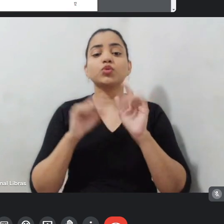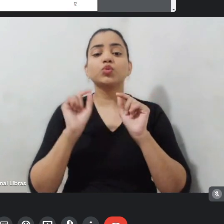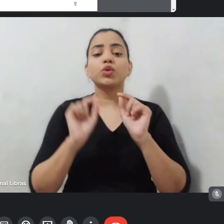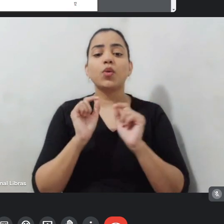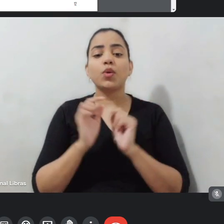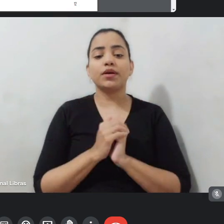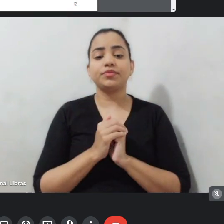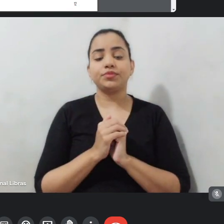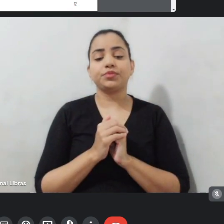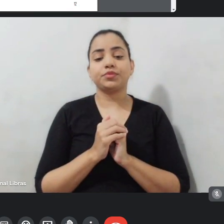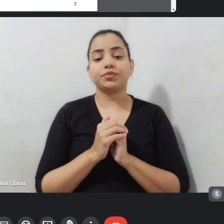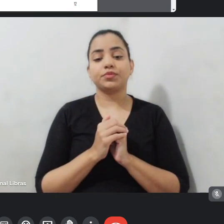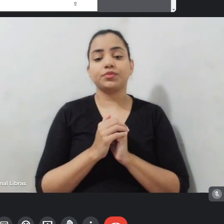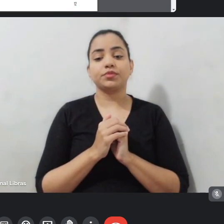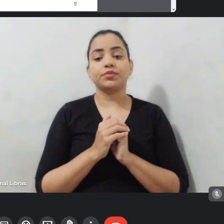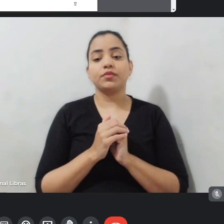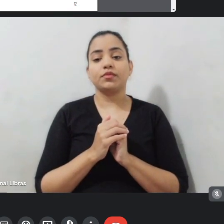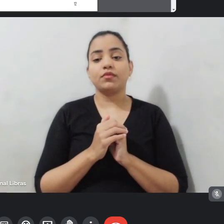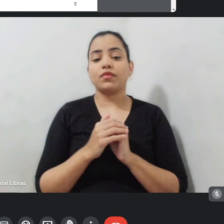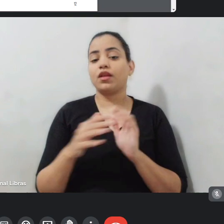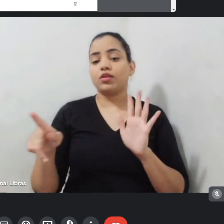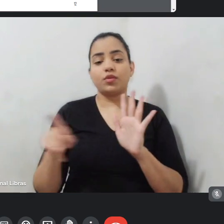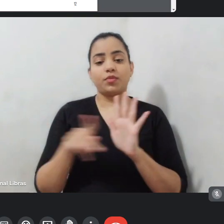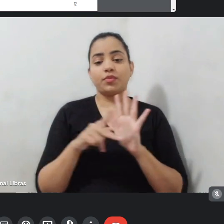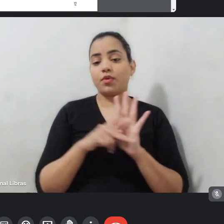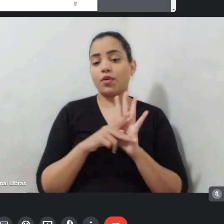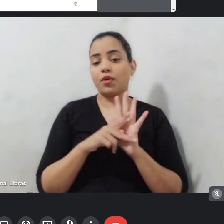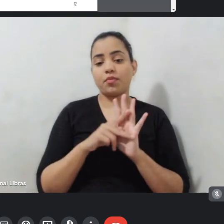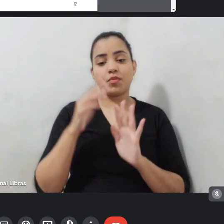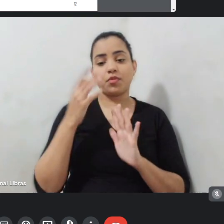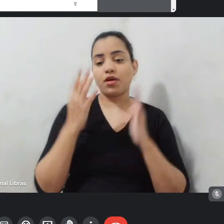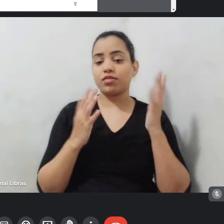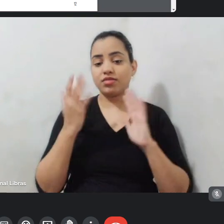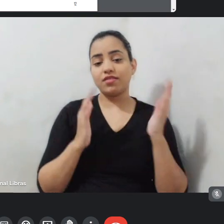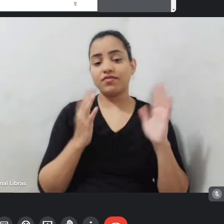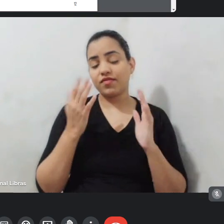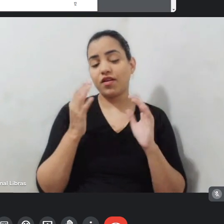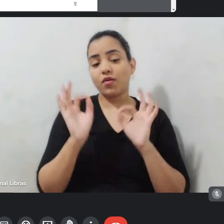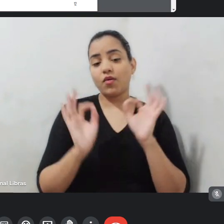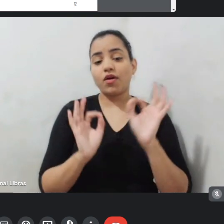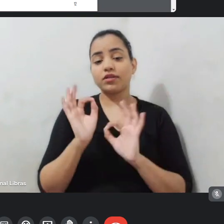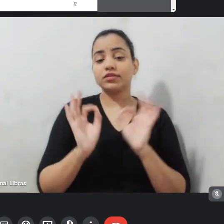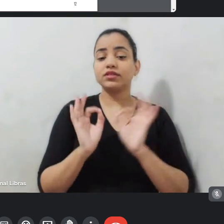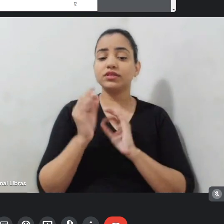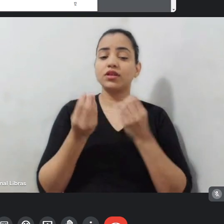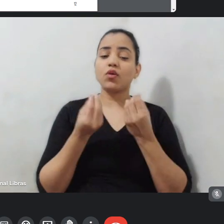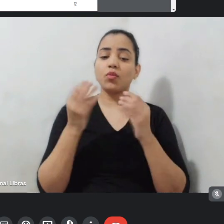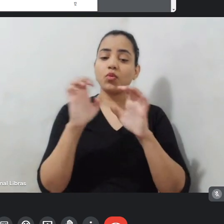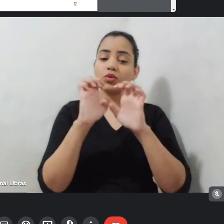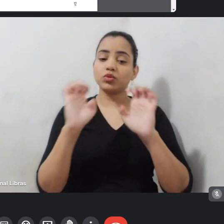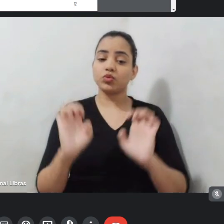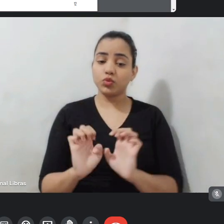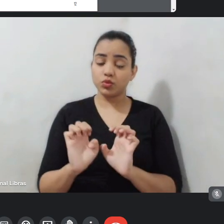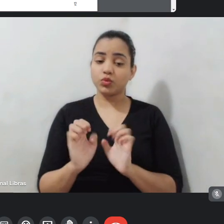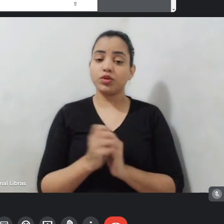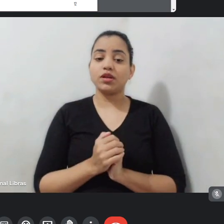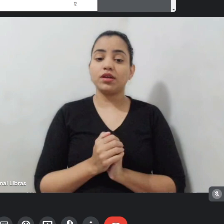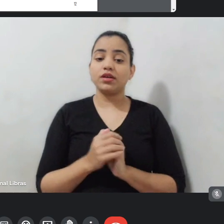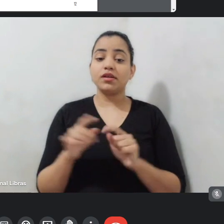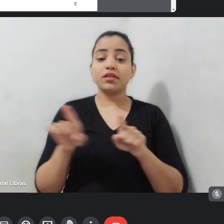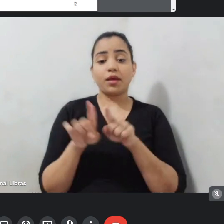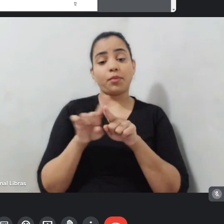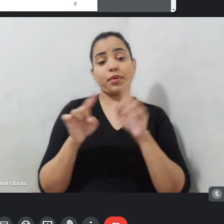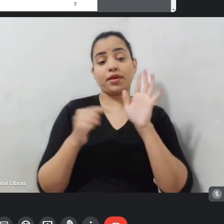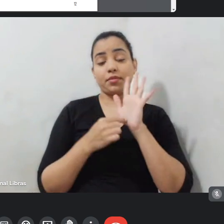No próprio movimento de carnaval, organizar a parte estrutural, a parte de apresentação,